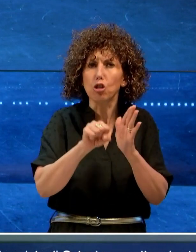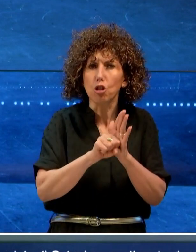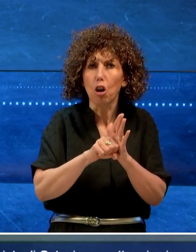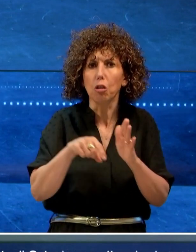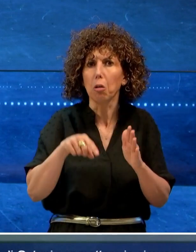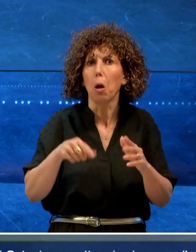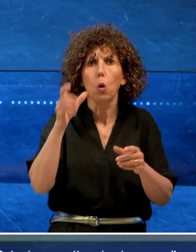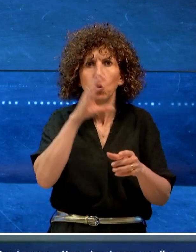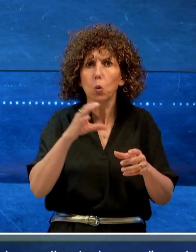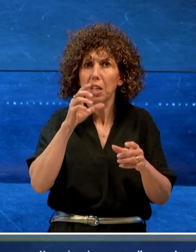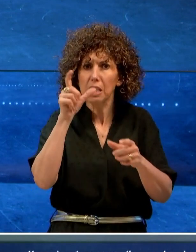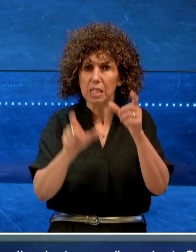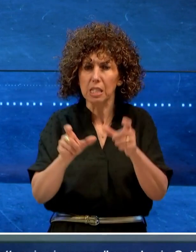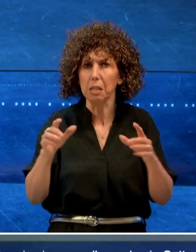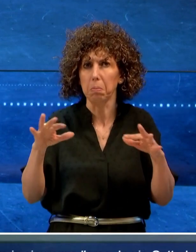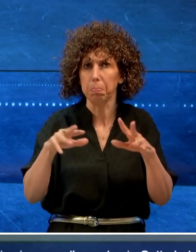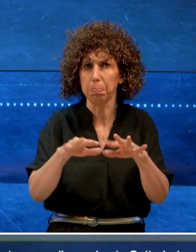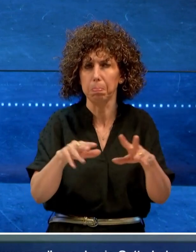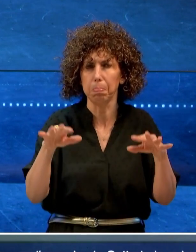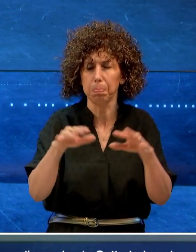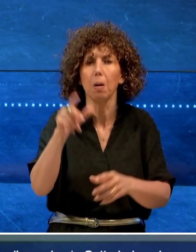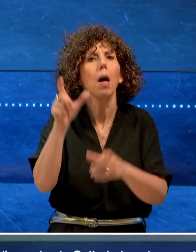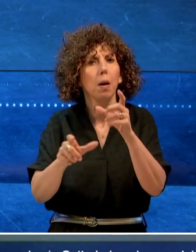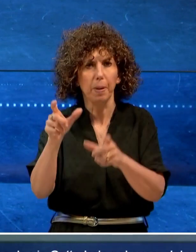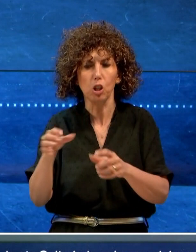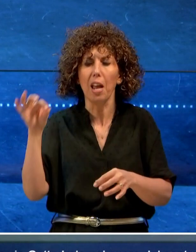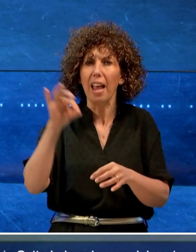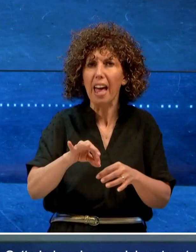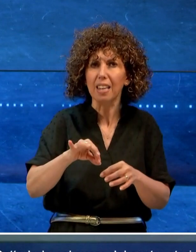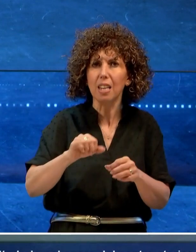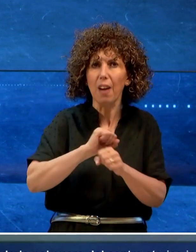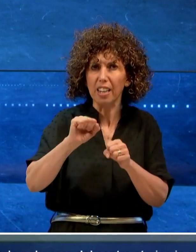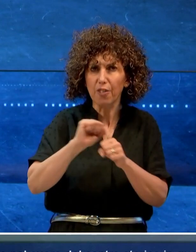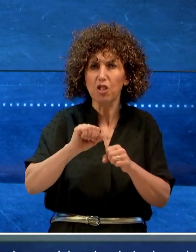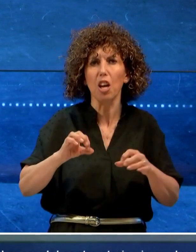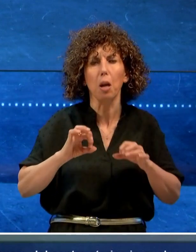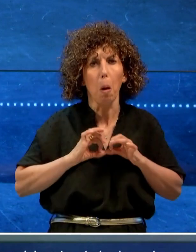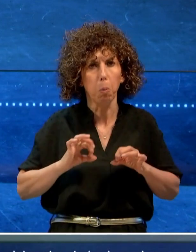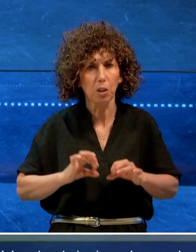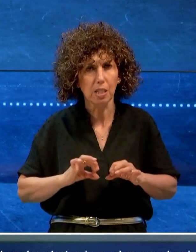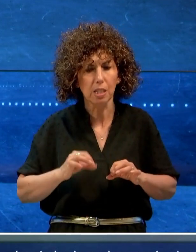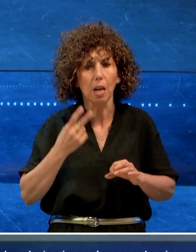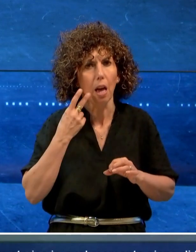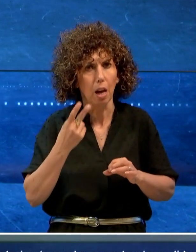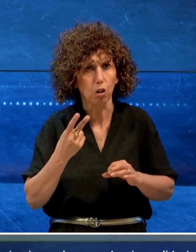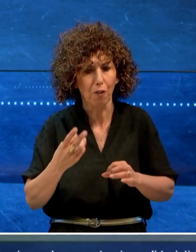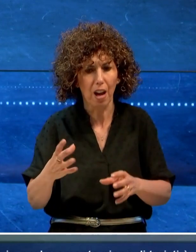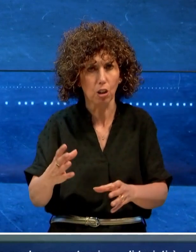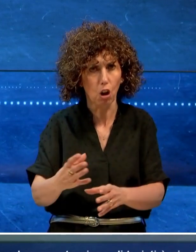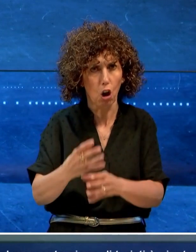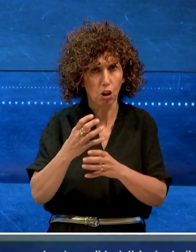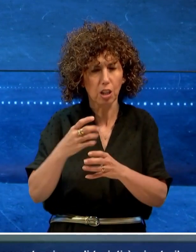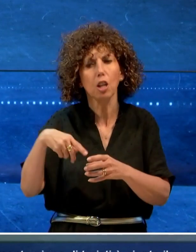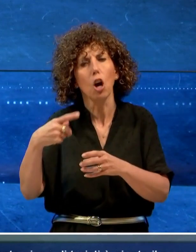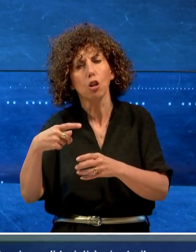pieno di turisti, è giunto il personale del reparto artificieri della Polizia, che ha recuperato l'ordigno, poi